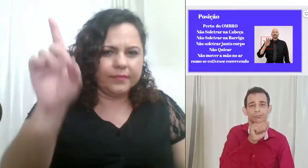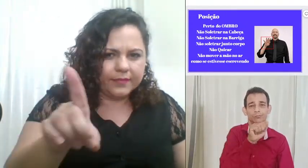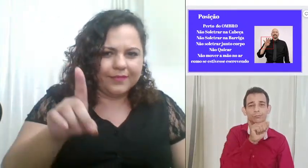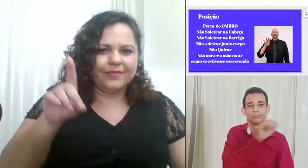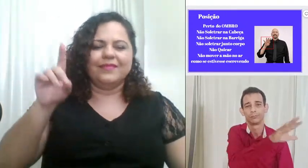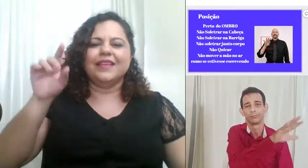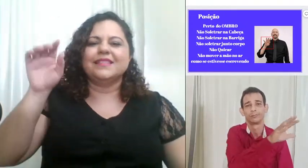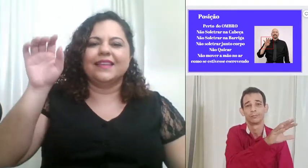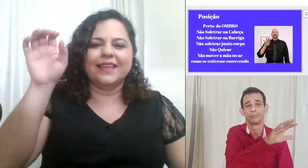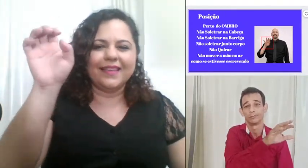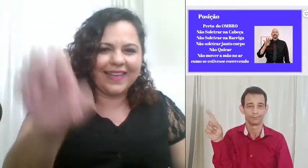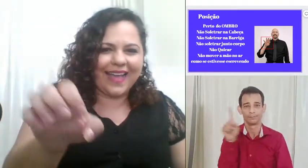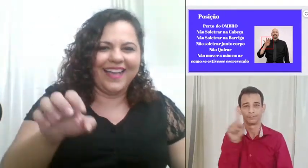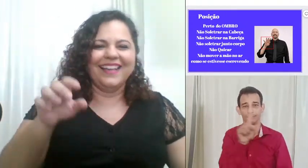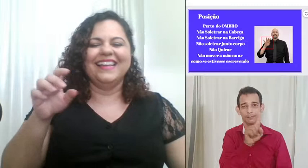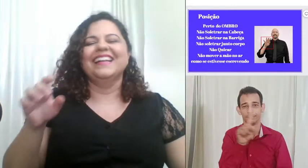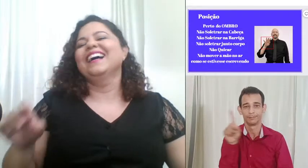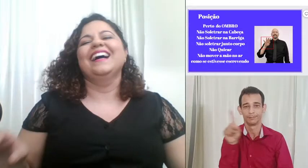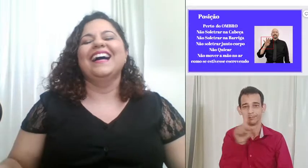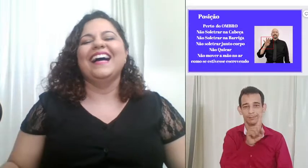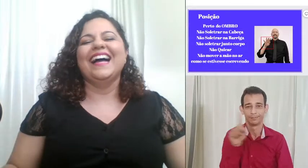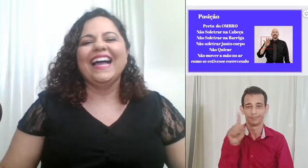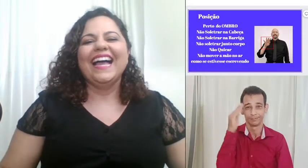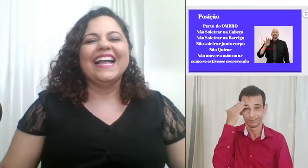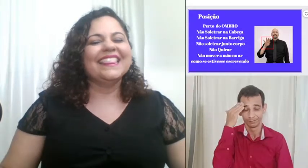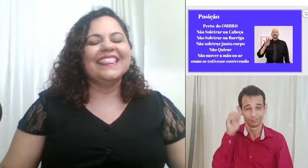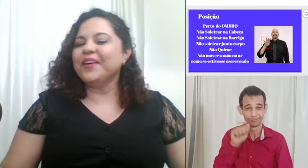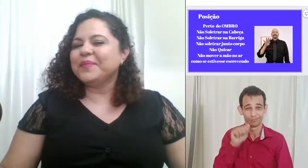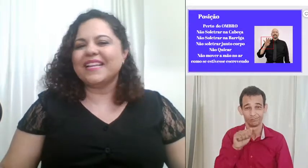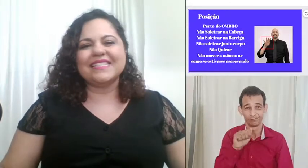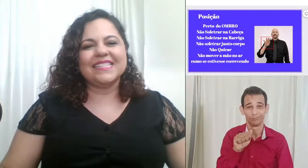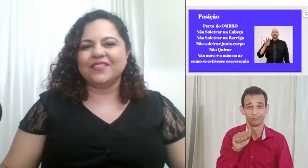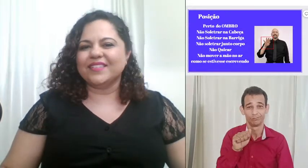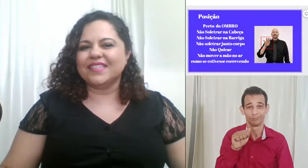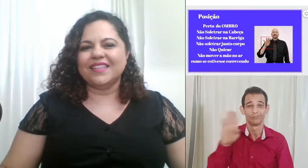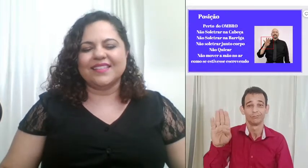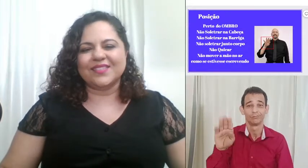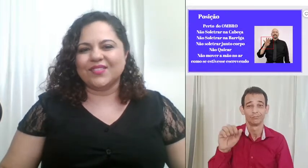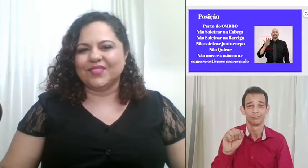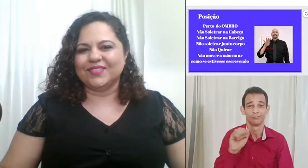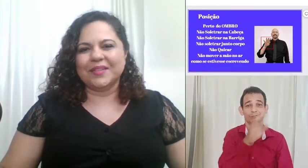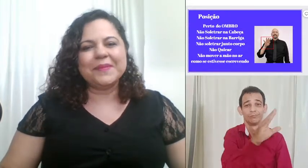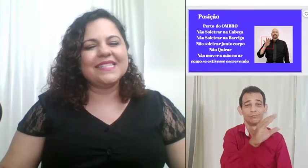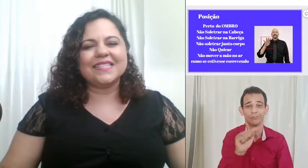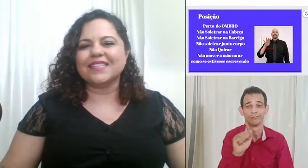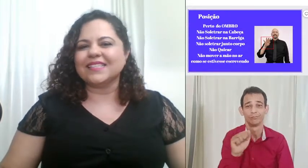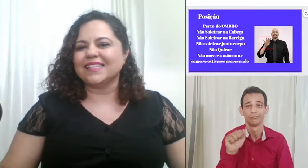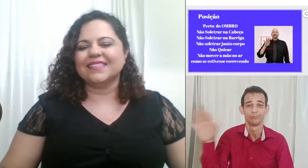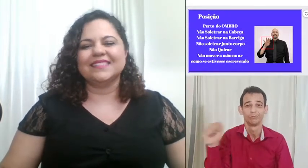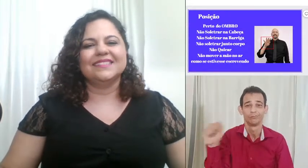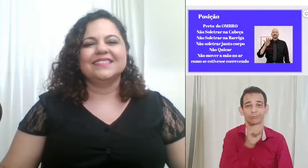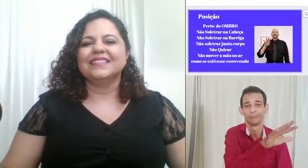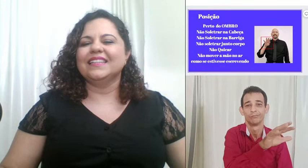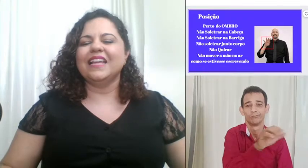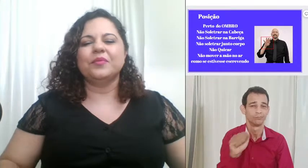isso aqui é quicar não precisa fazer isso não precisa nem pro